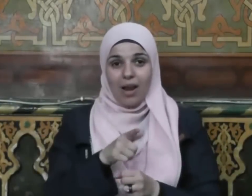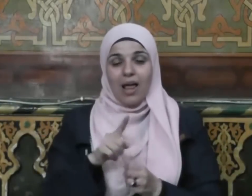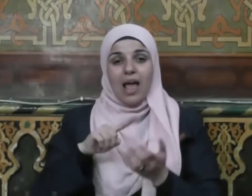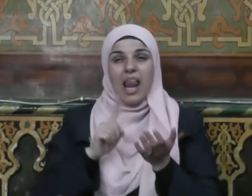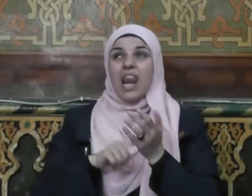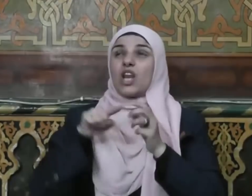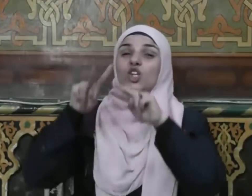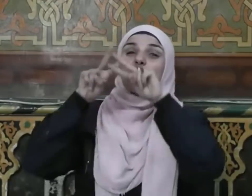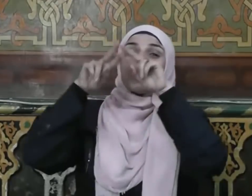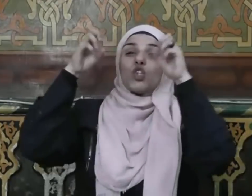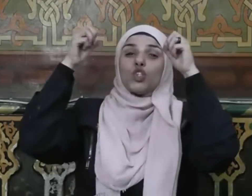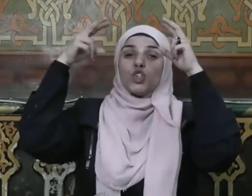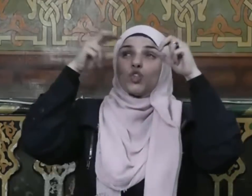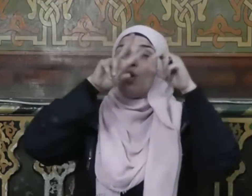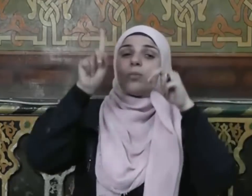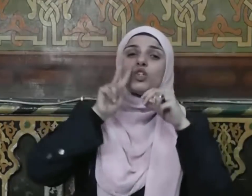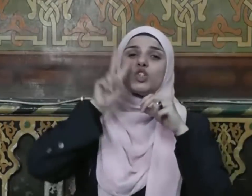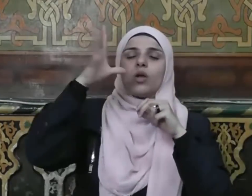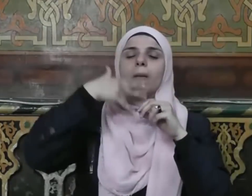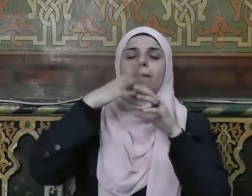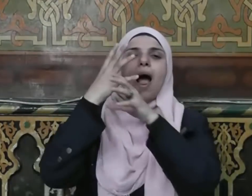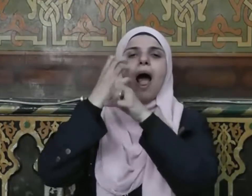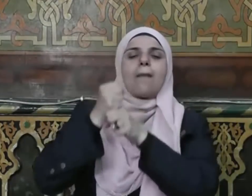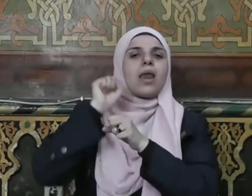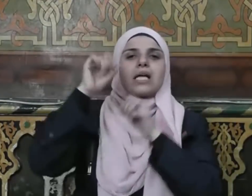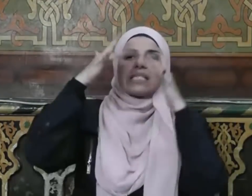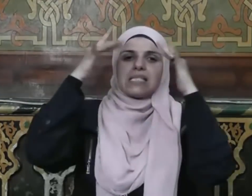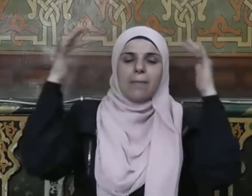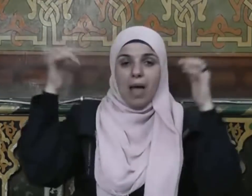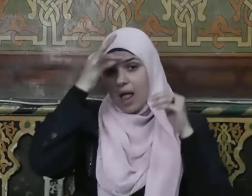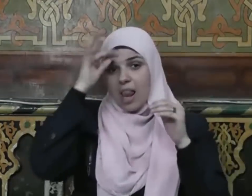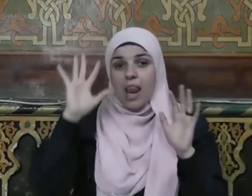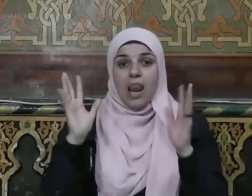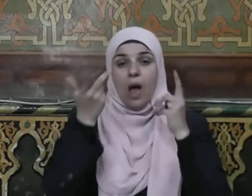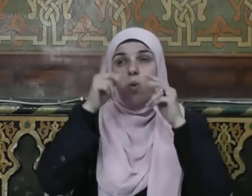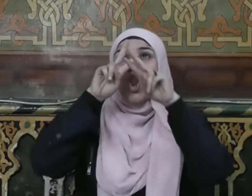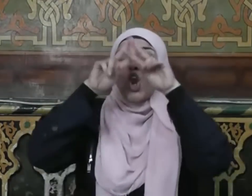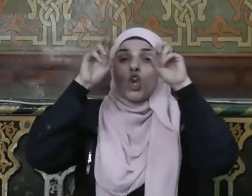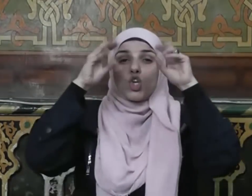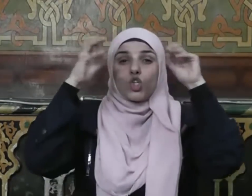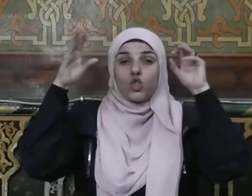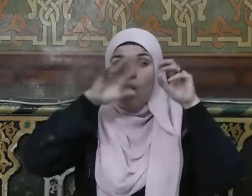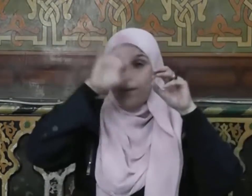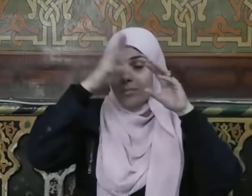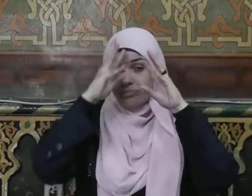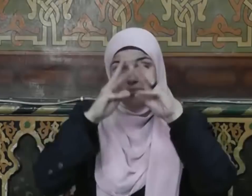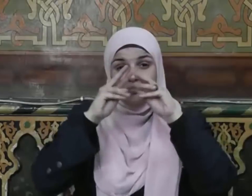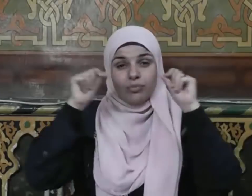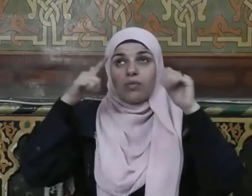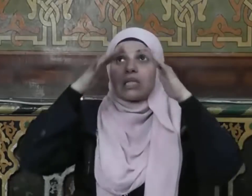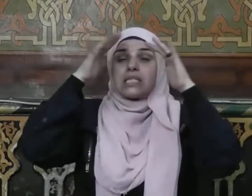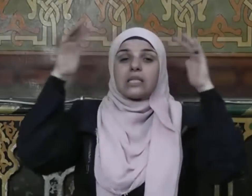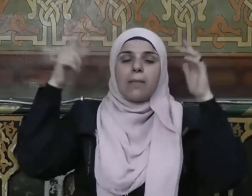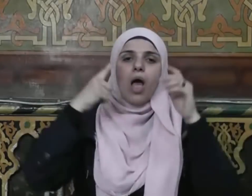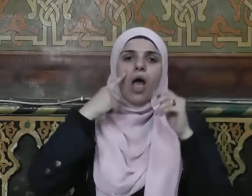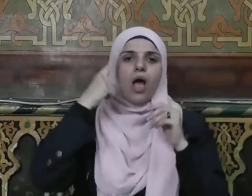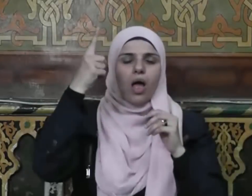النجوم أمنة للسماء فإذا ذهبت النجوم أتى السماء ما توعد